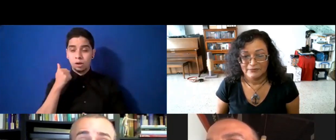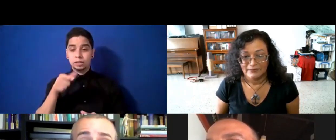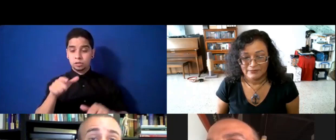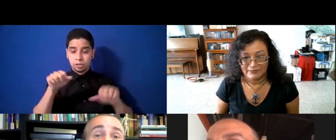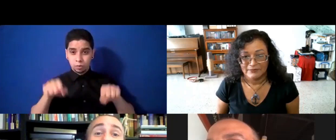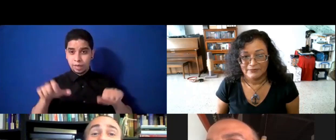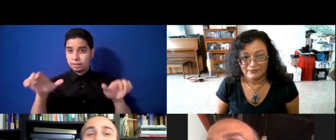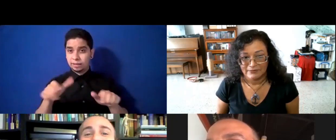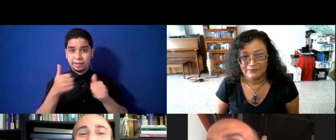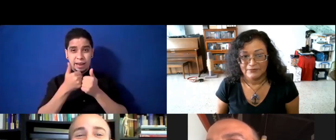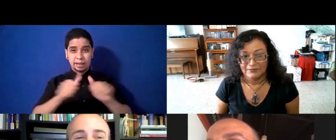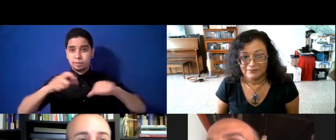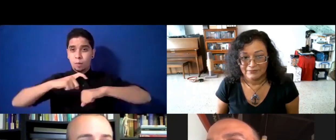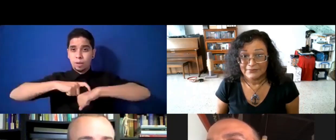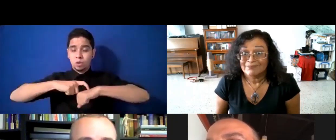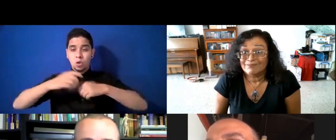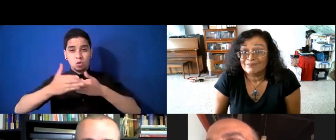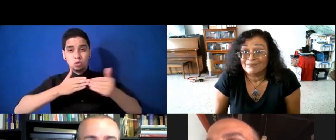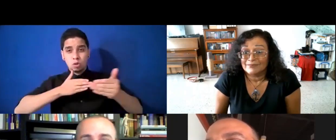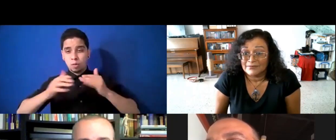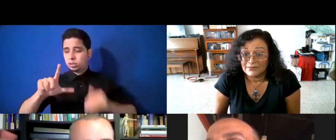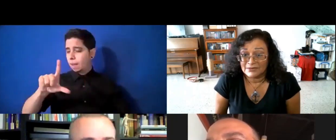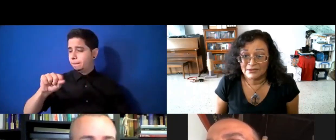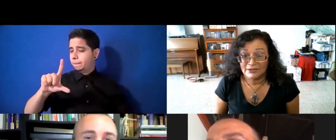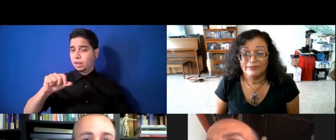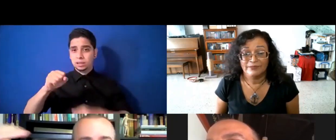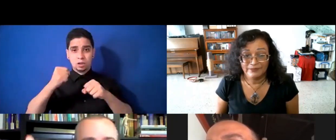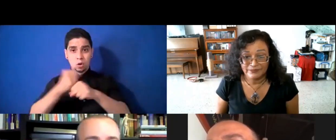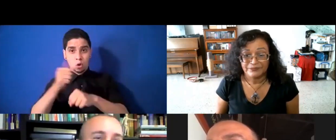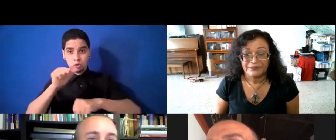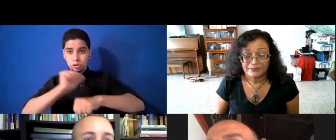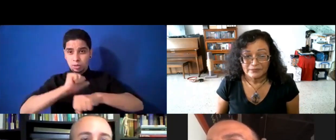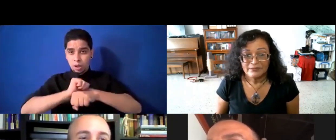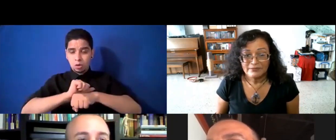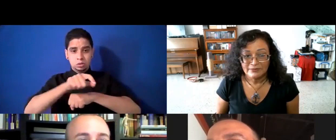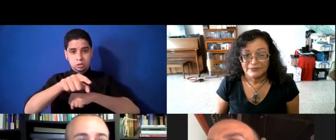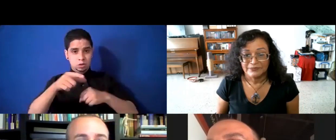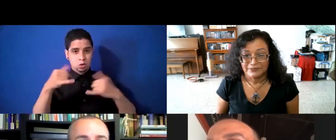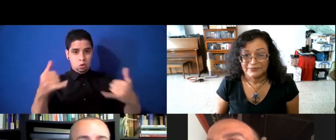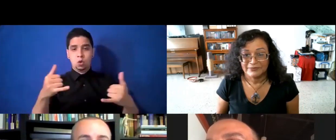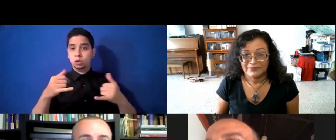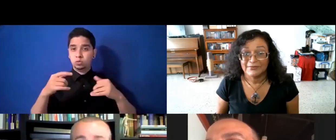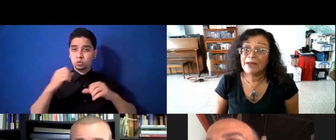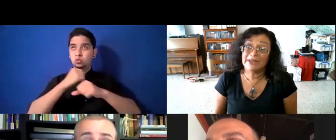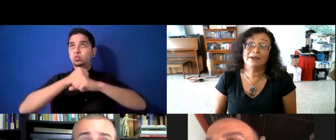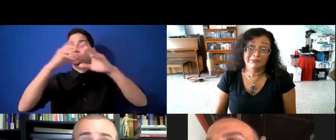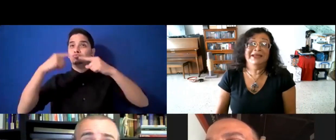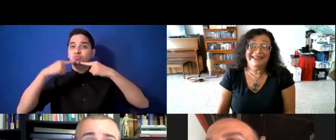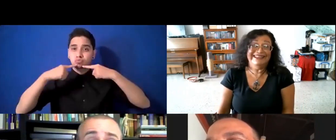momento, aunque haya invertido, 20 años, en otro trabajo, mira, el hombre está hoy, cumpliendo su sueño, de tener, un